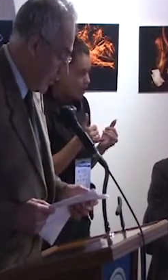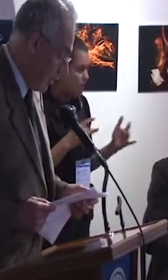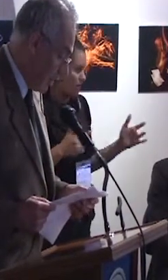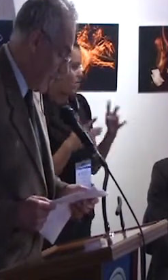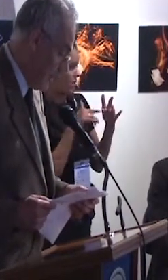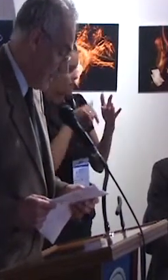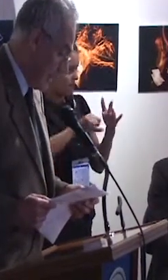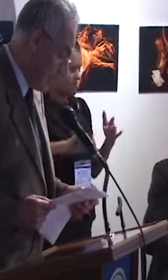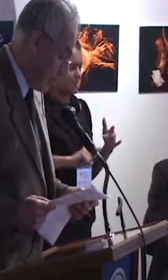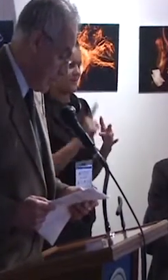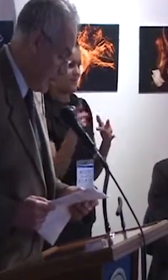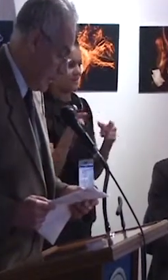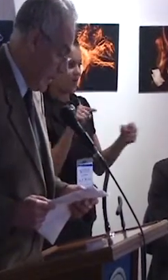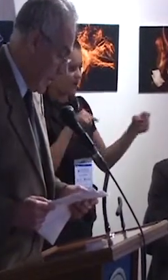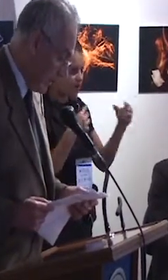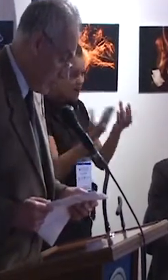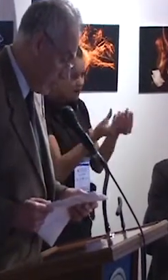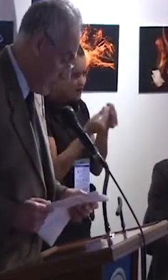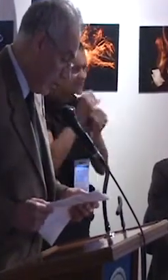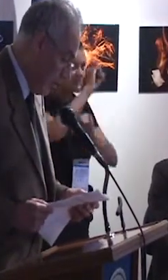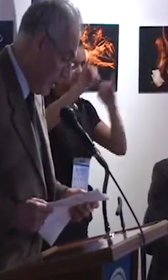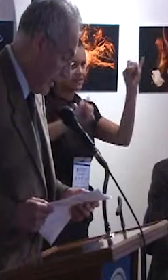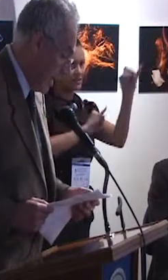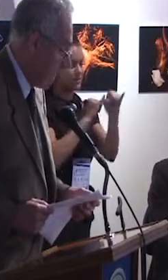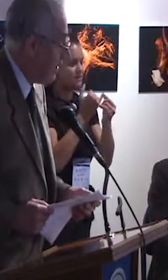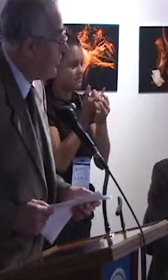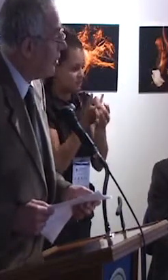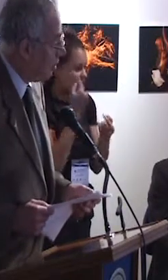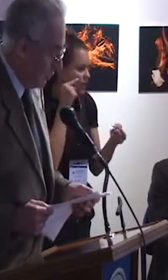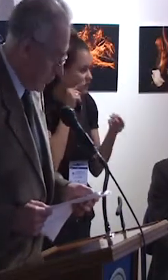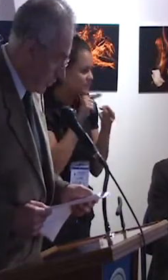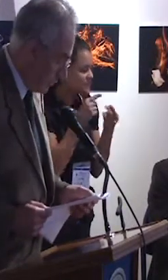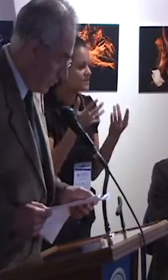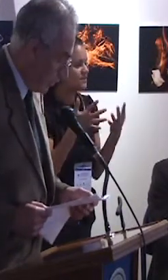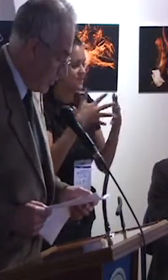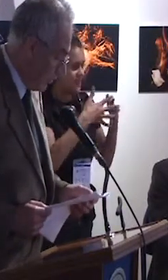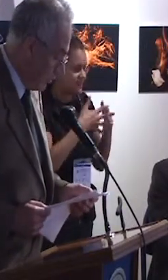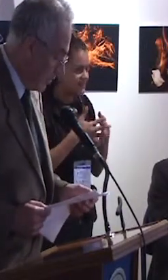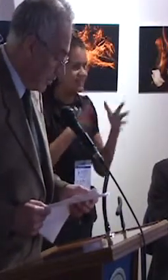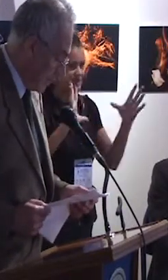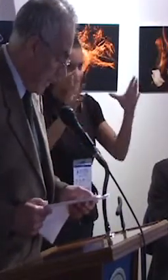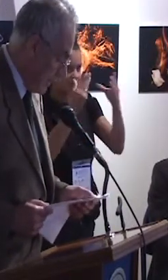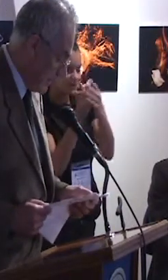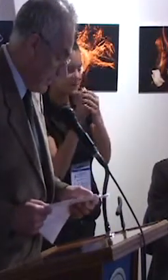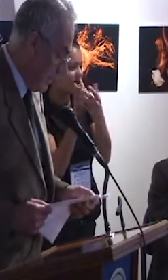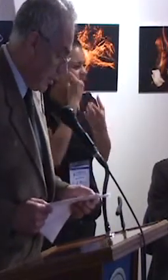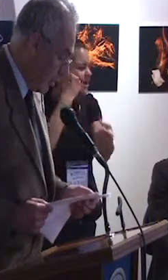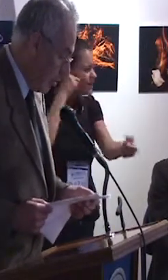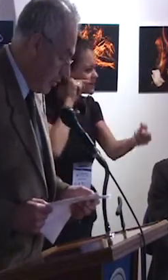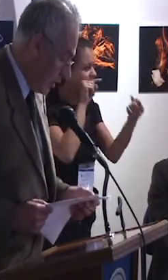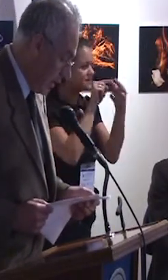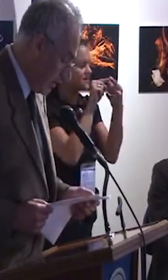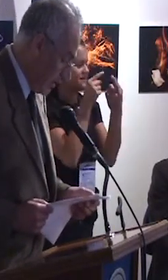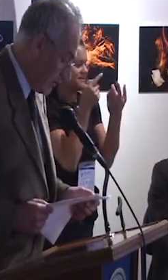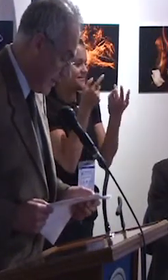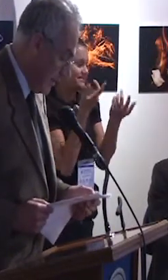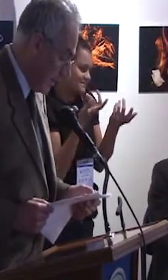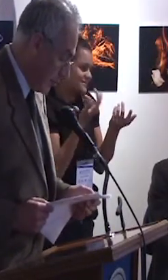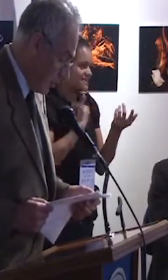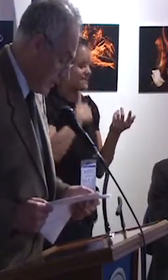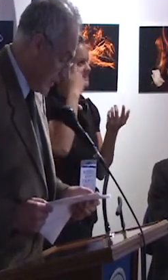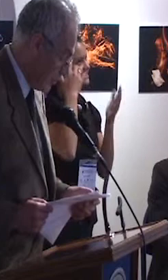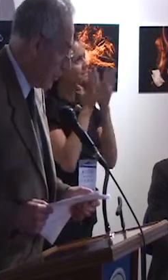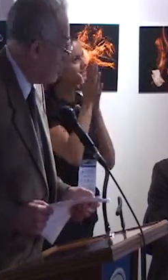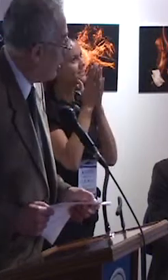que aborda la integración y la inclusión en relación con nuestros propósitos misionales como educadores